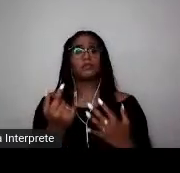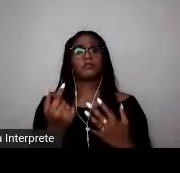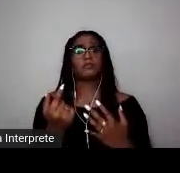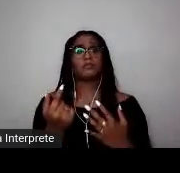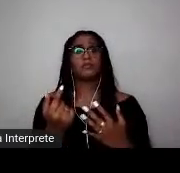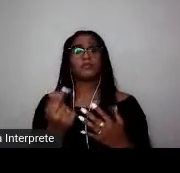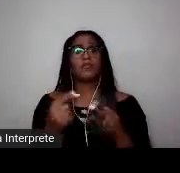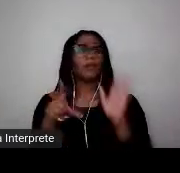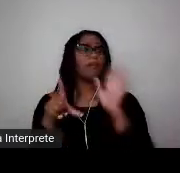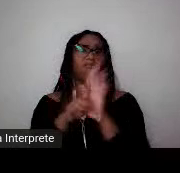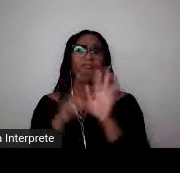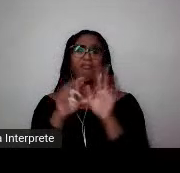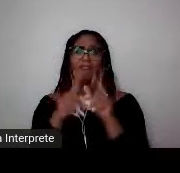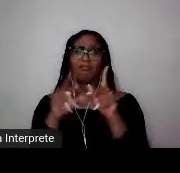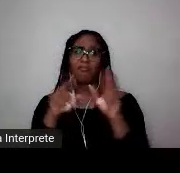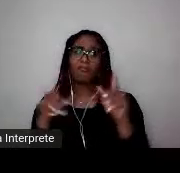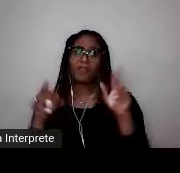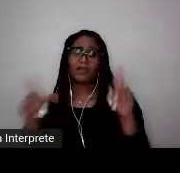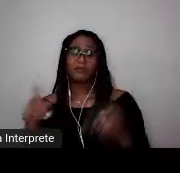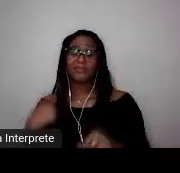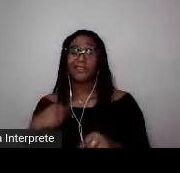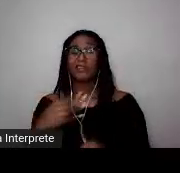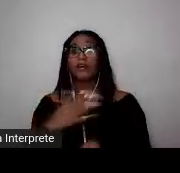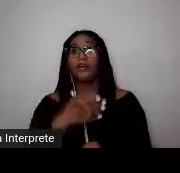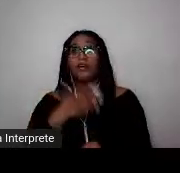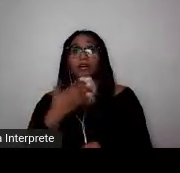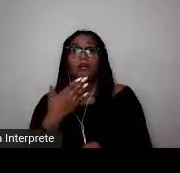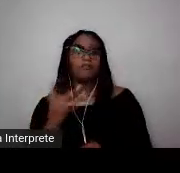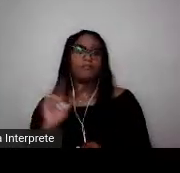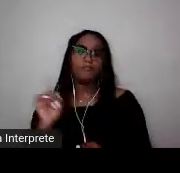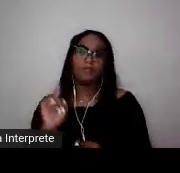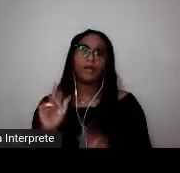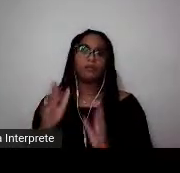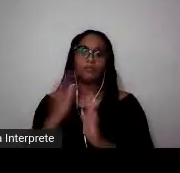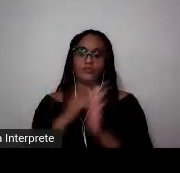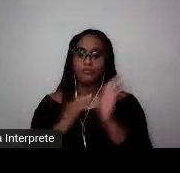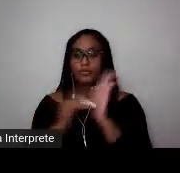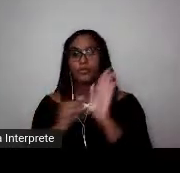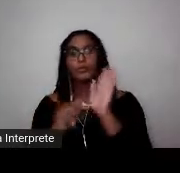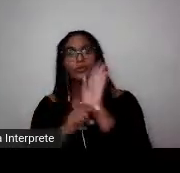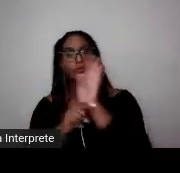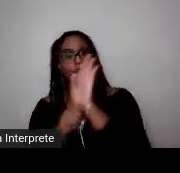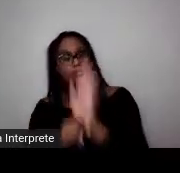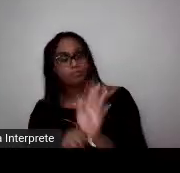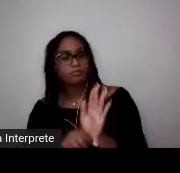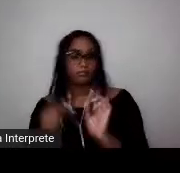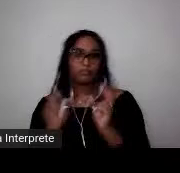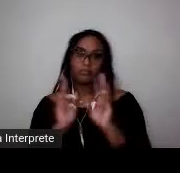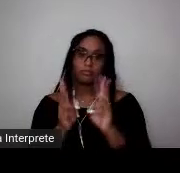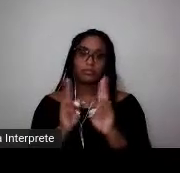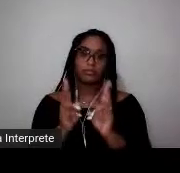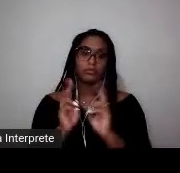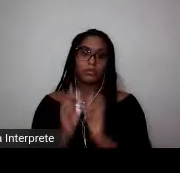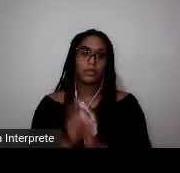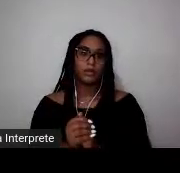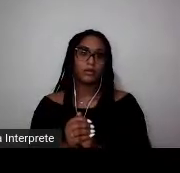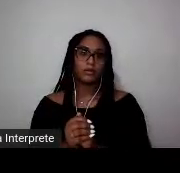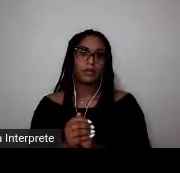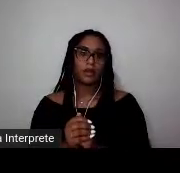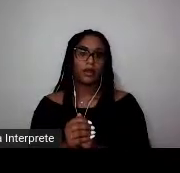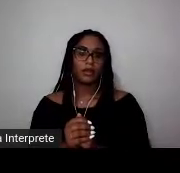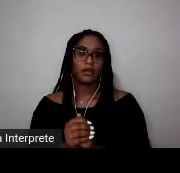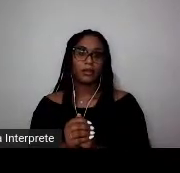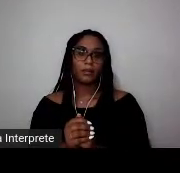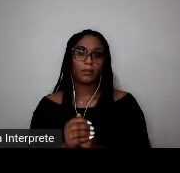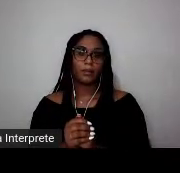Afinal, elas devem, aparentemente, ser totais e universais, ou universalizantes. Não devem tratar os sujeitos